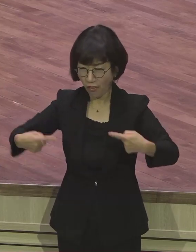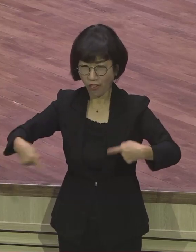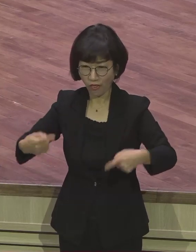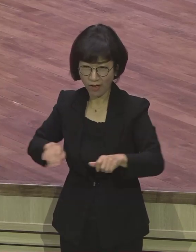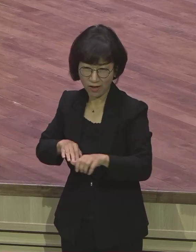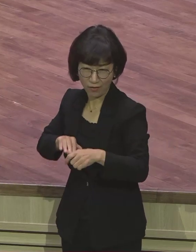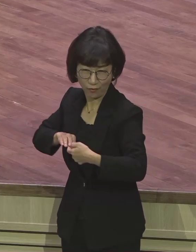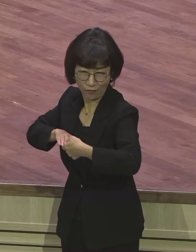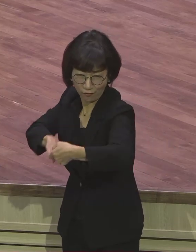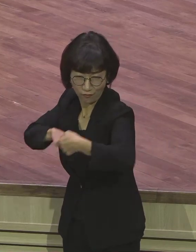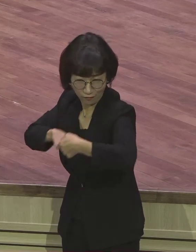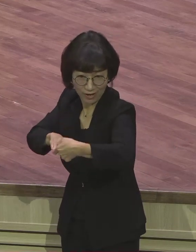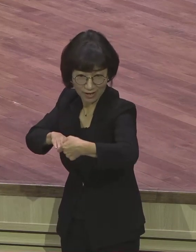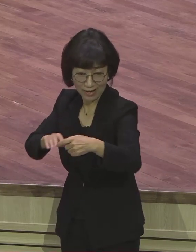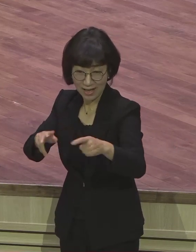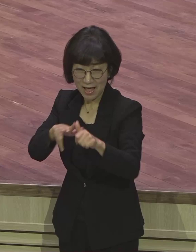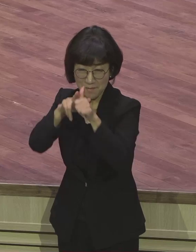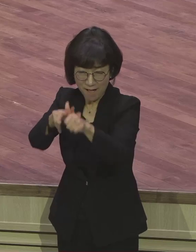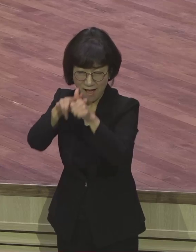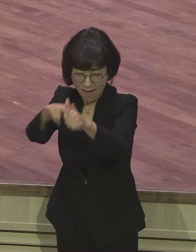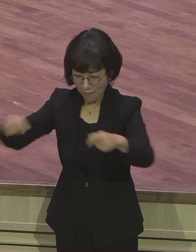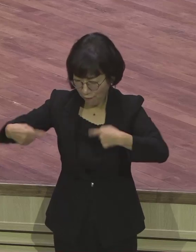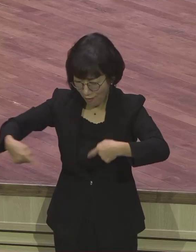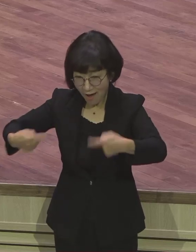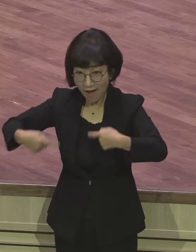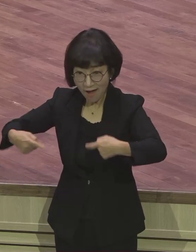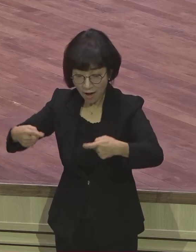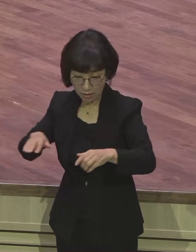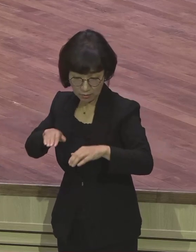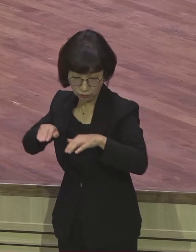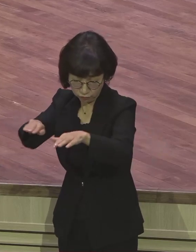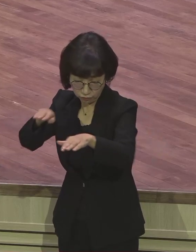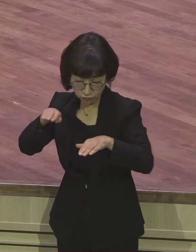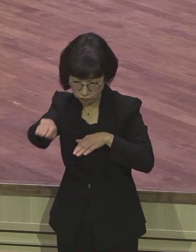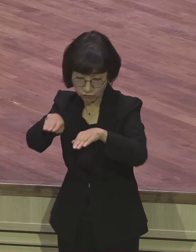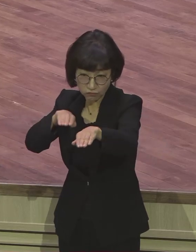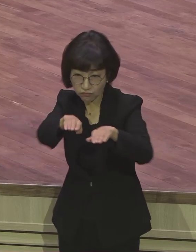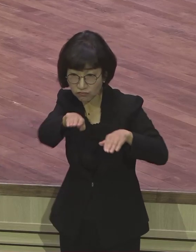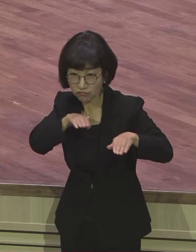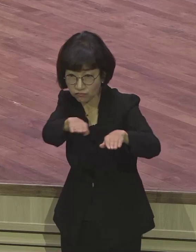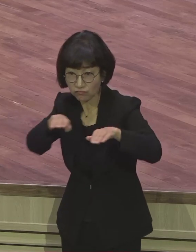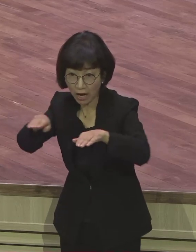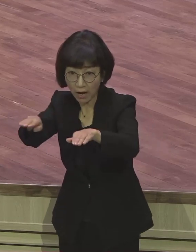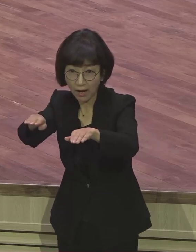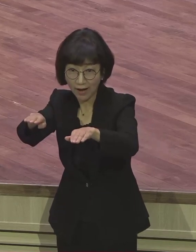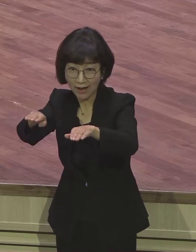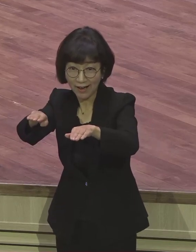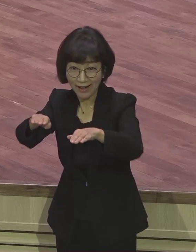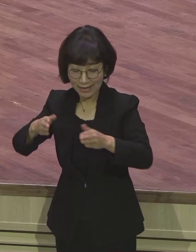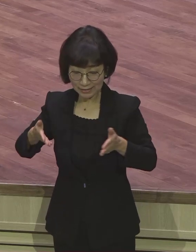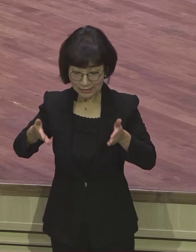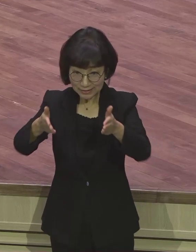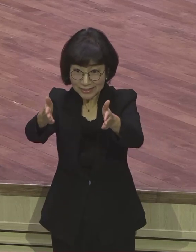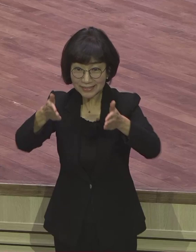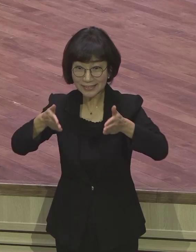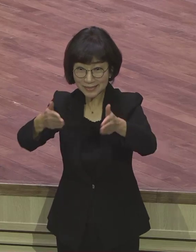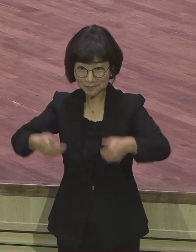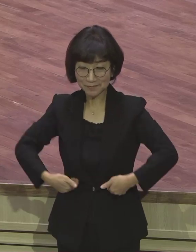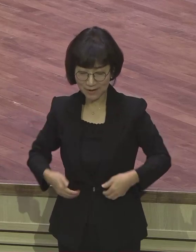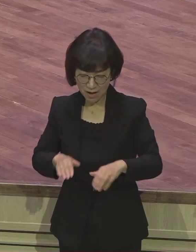이 로마 군대의 말이 끄는 전차가 한 번 지나갔다. 그러면 그 땅은 다